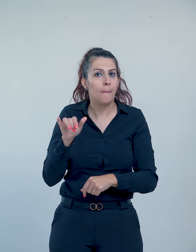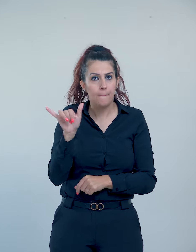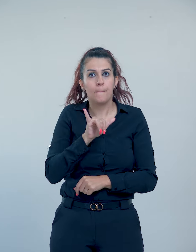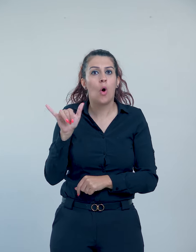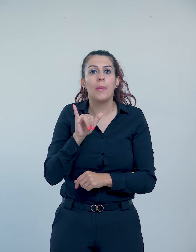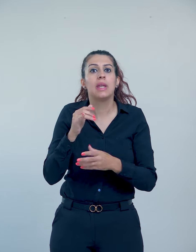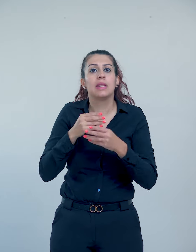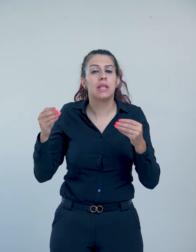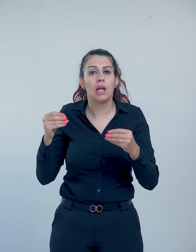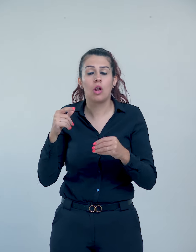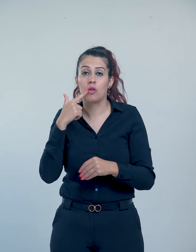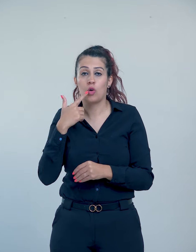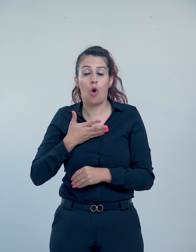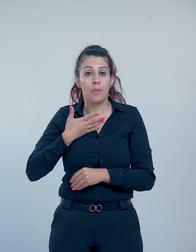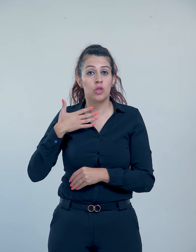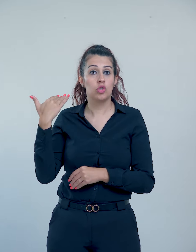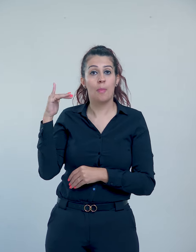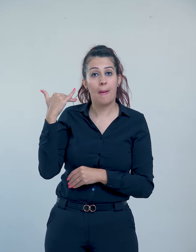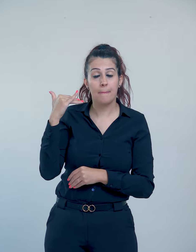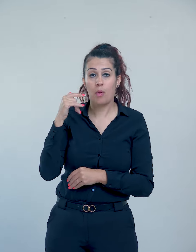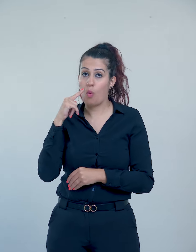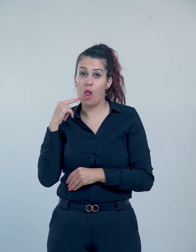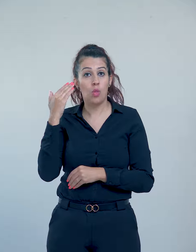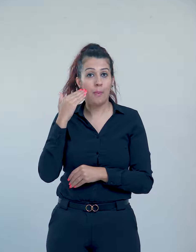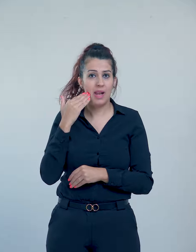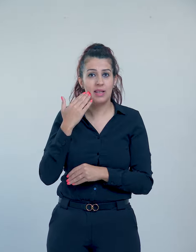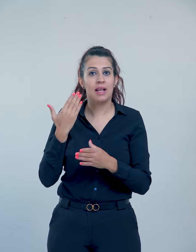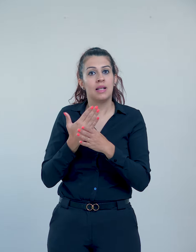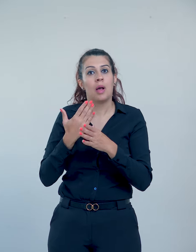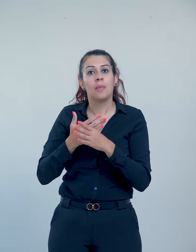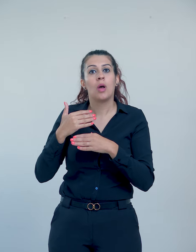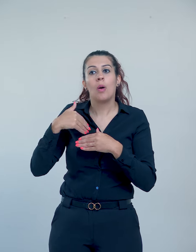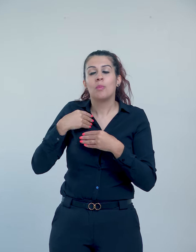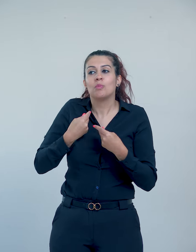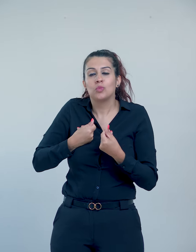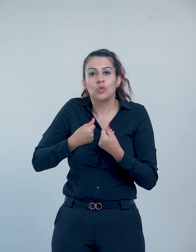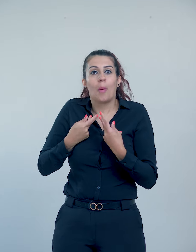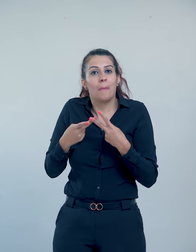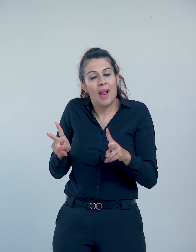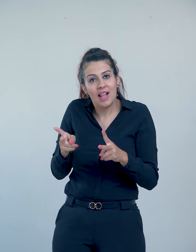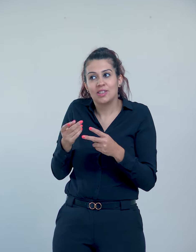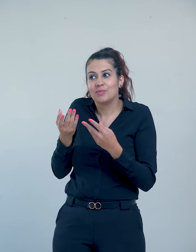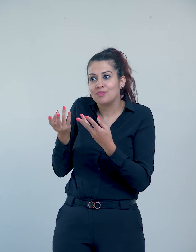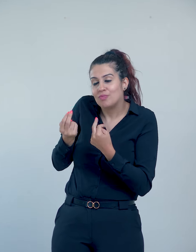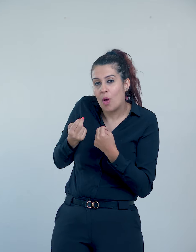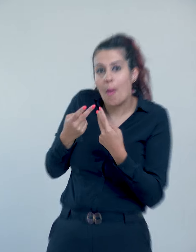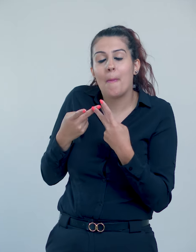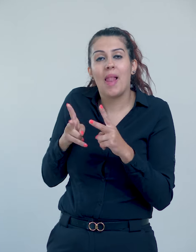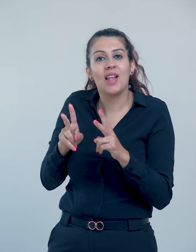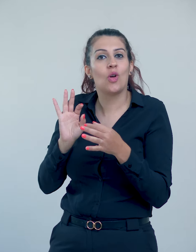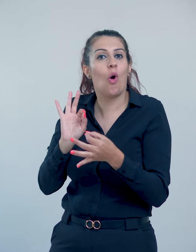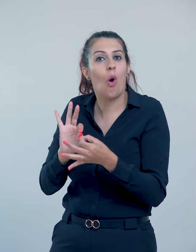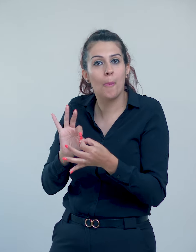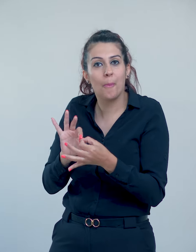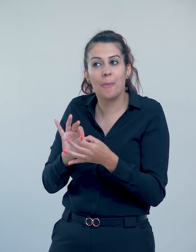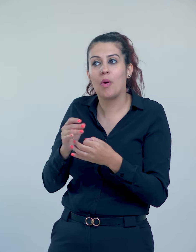لليافعين كالمشاركة واستقبال المشاعر وتقبل الحب التعلم من أخطاء